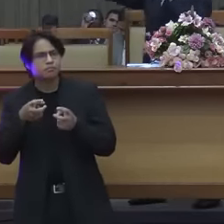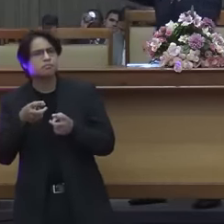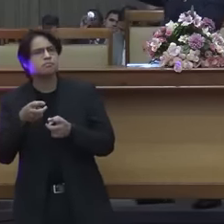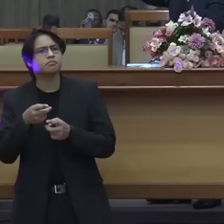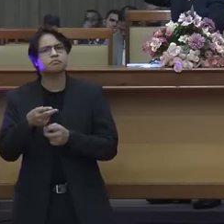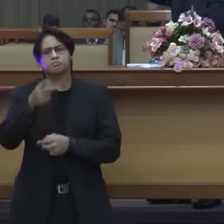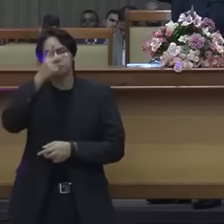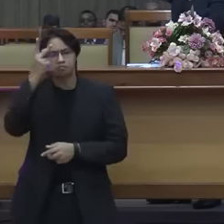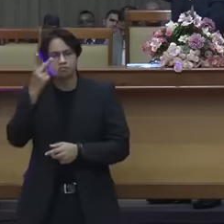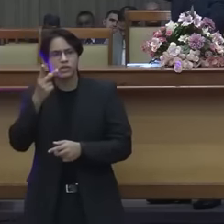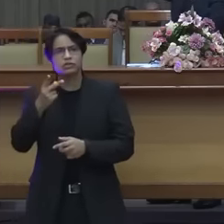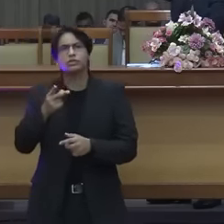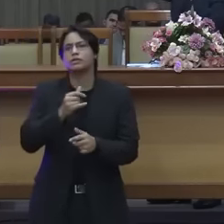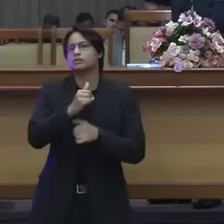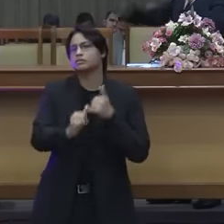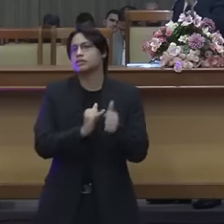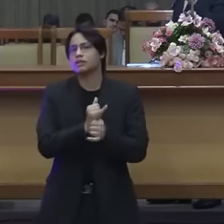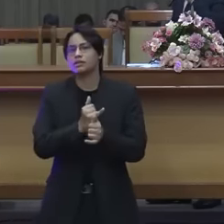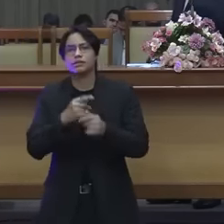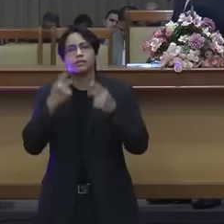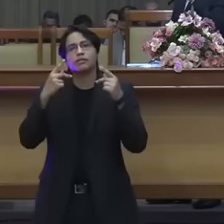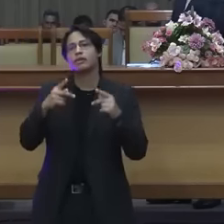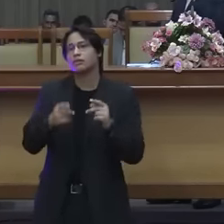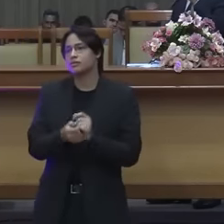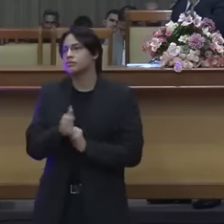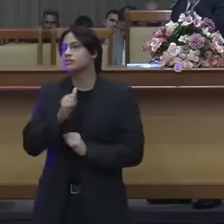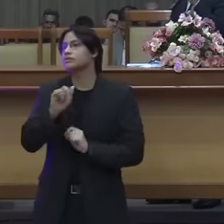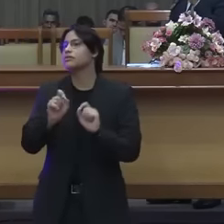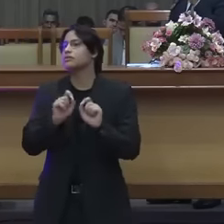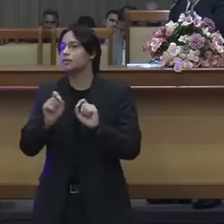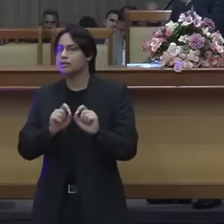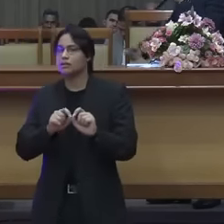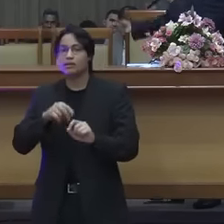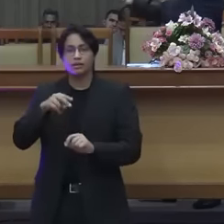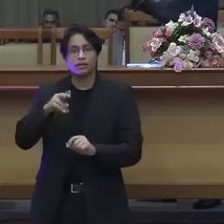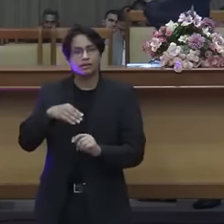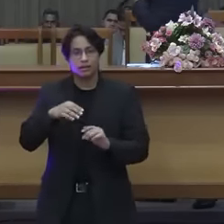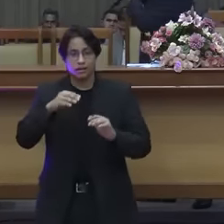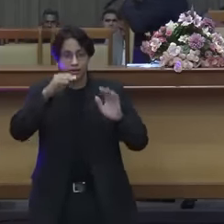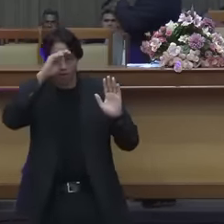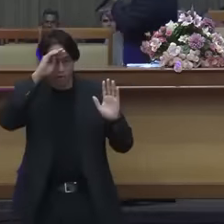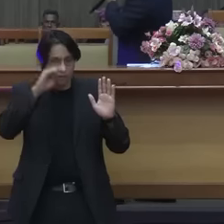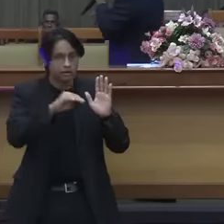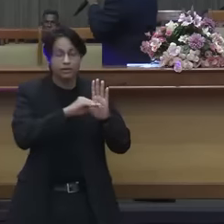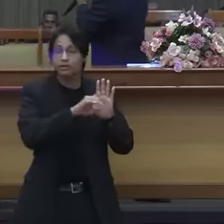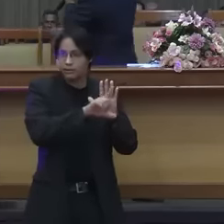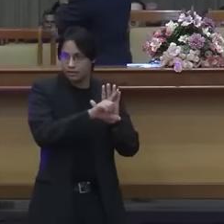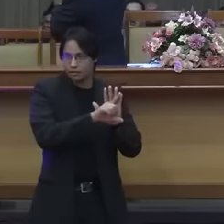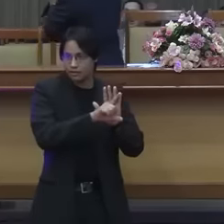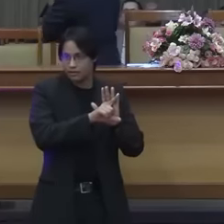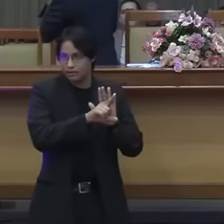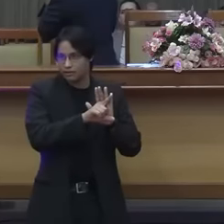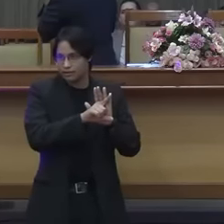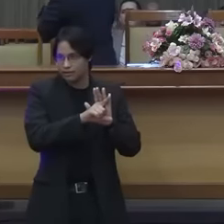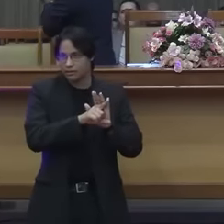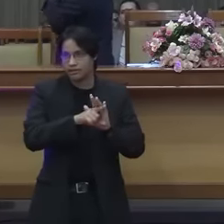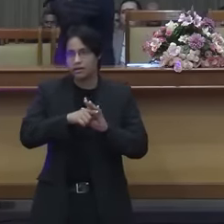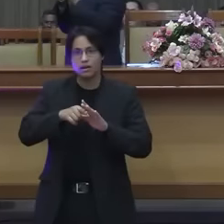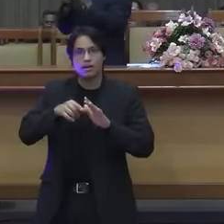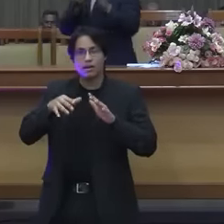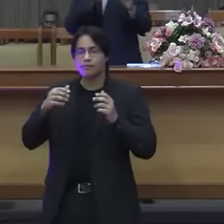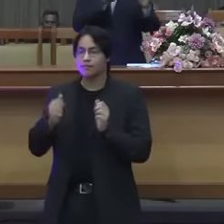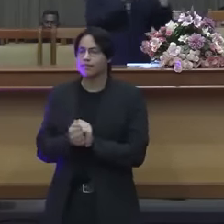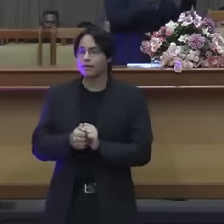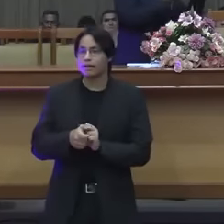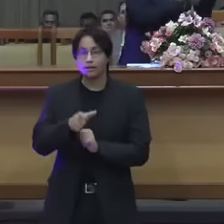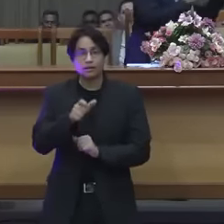olha, a lei, quem estava debaixo da lei, estava debaixo da maldição. A lei do pecado, gente. A